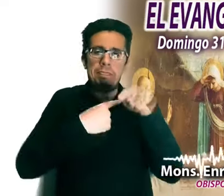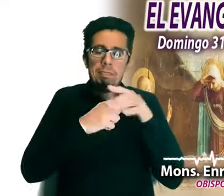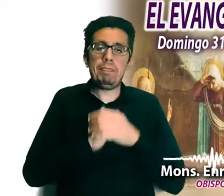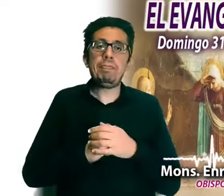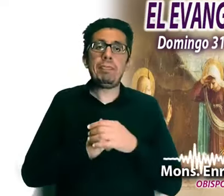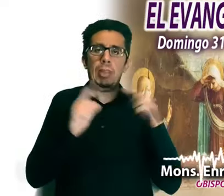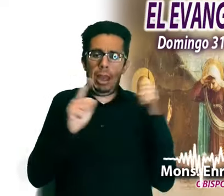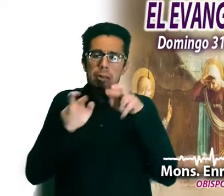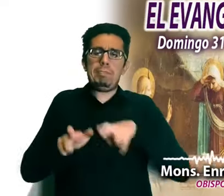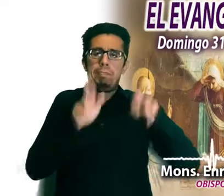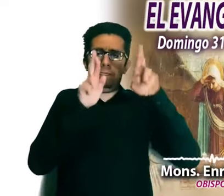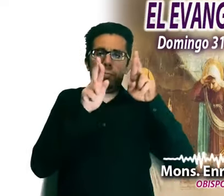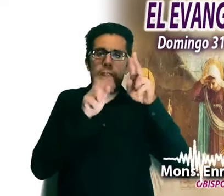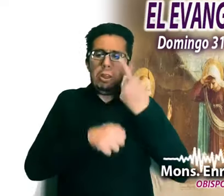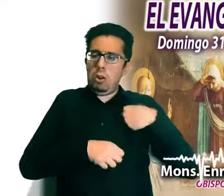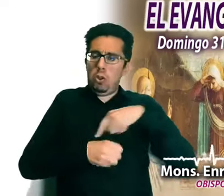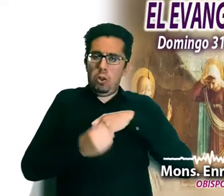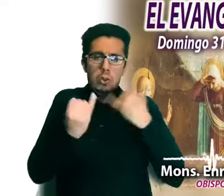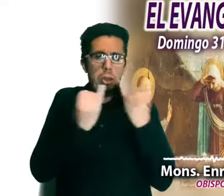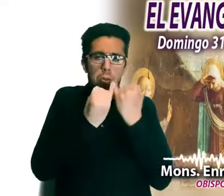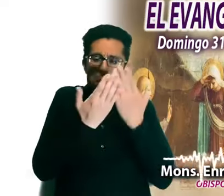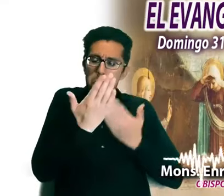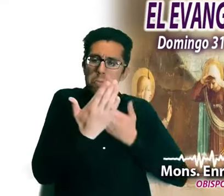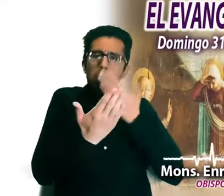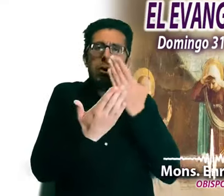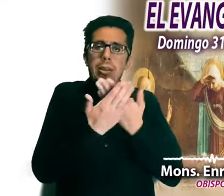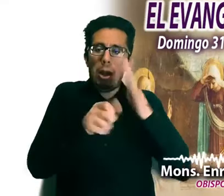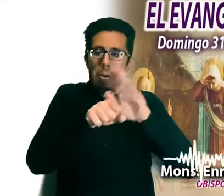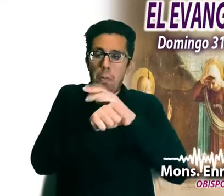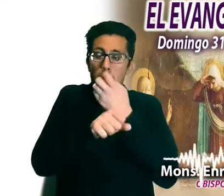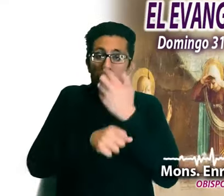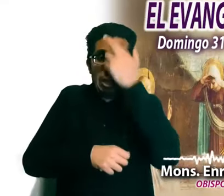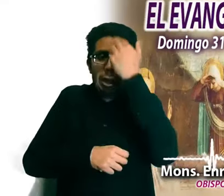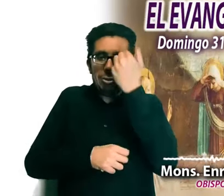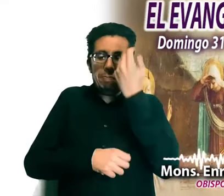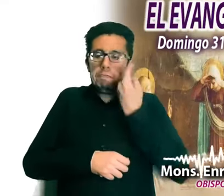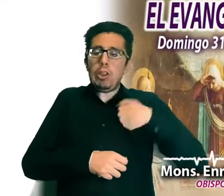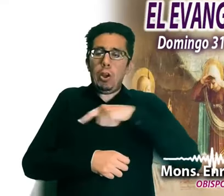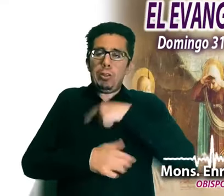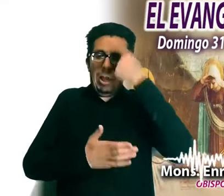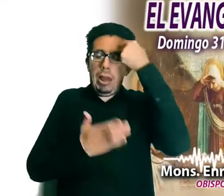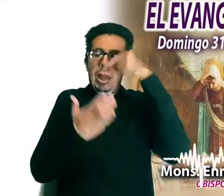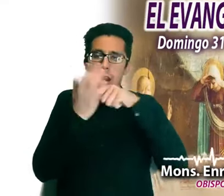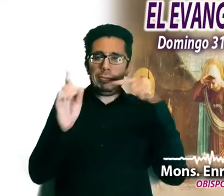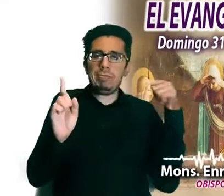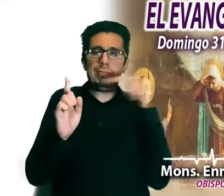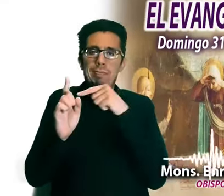Resucitó, es también nuestro pregón, nuestra propuesta y la razón de ser cristianos hoy.